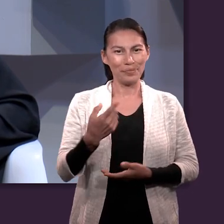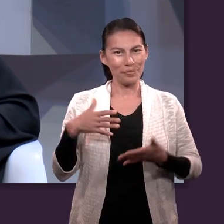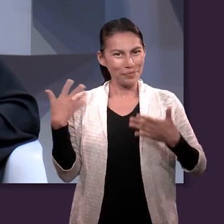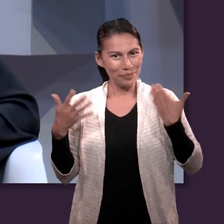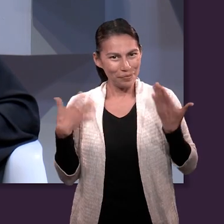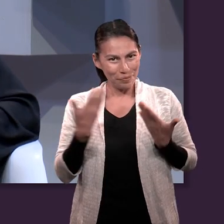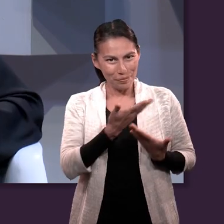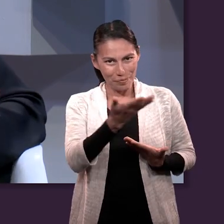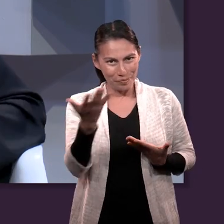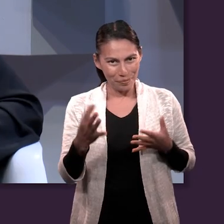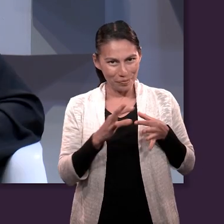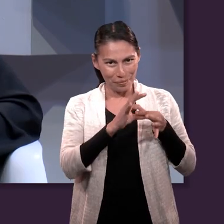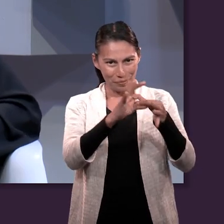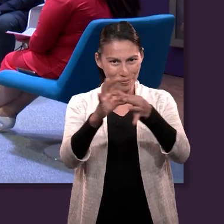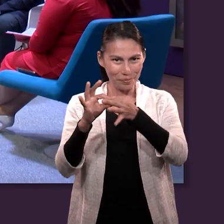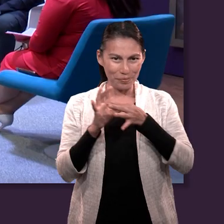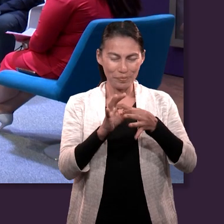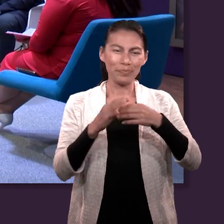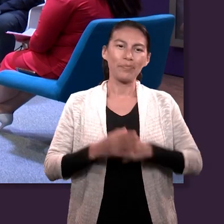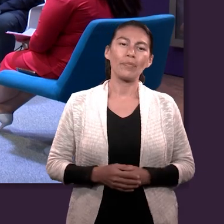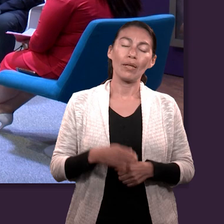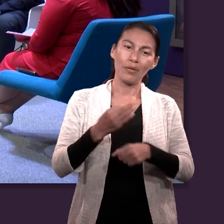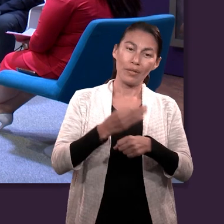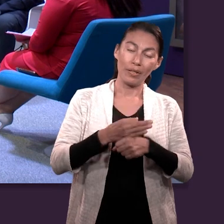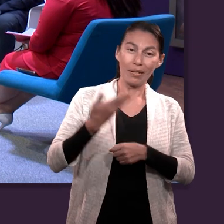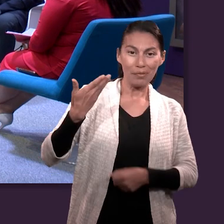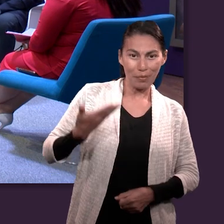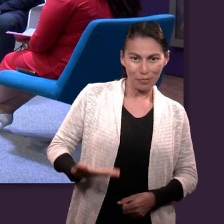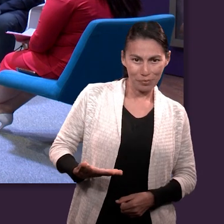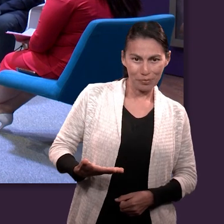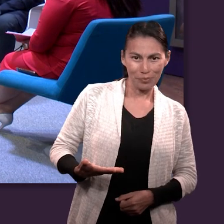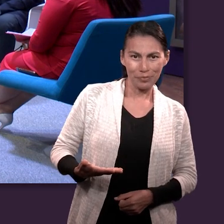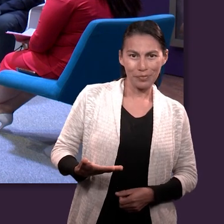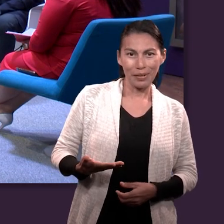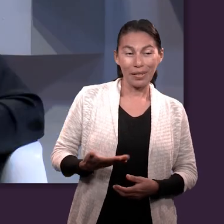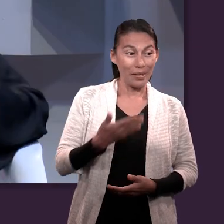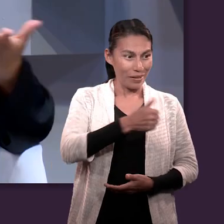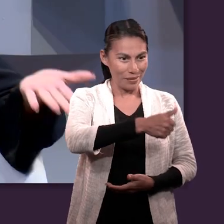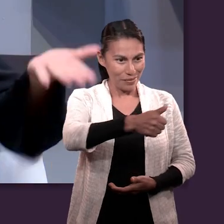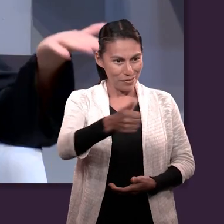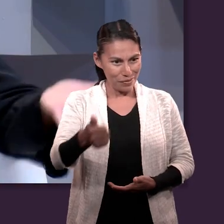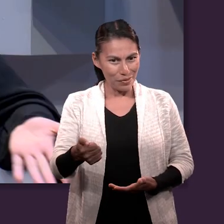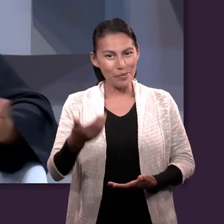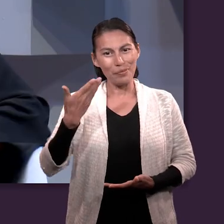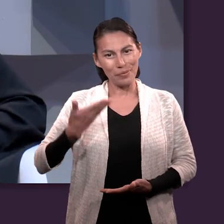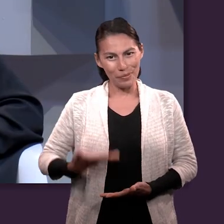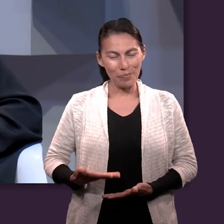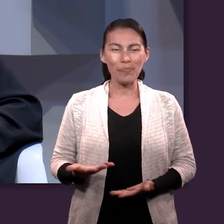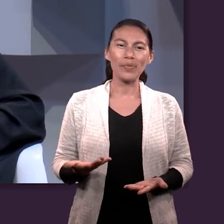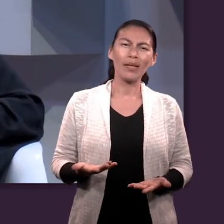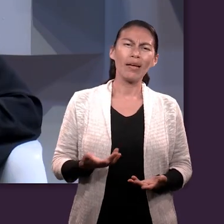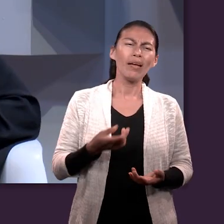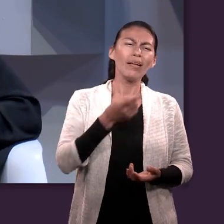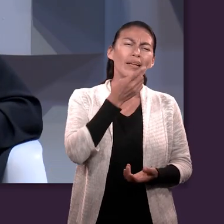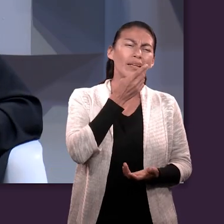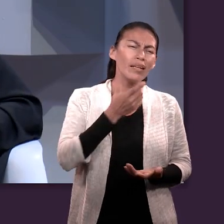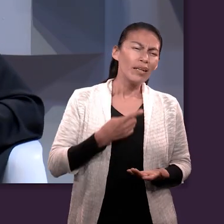el día de hoy, junto a los invitados, nos vamos a presentar y queremos que ellos se presenten, nos digan qué cosas o